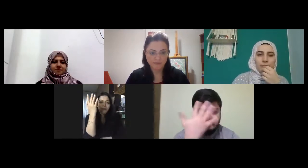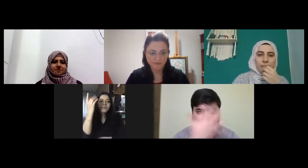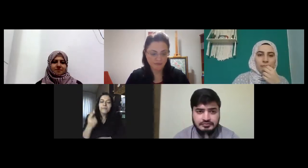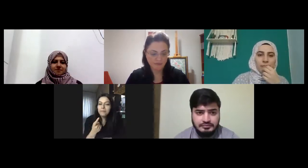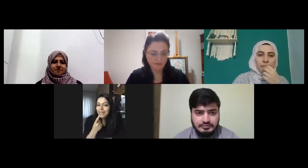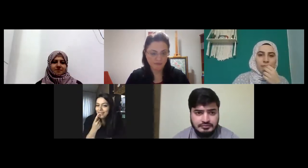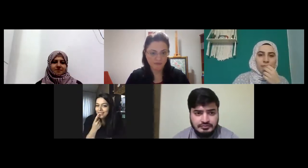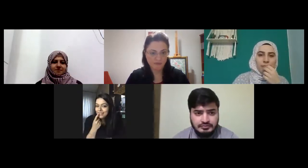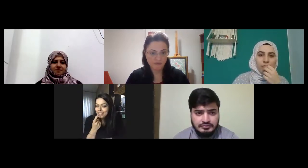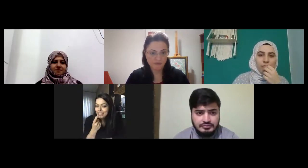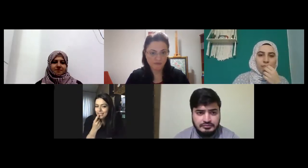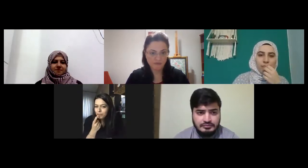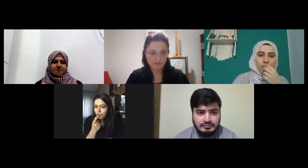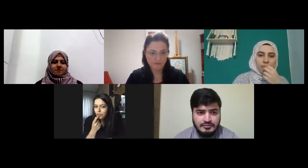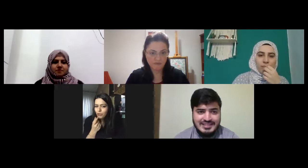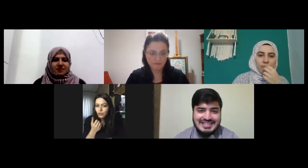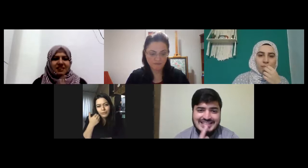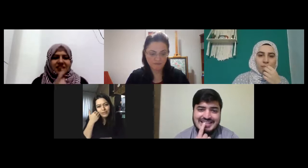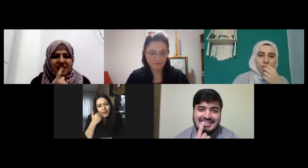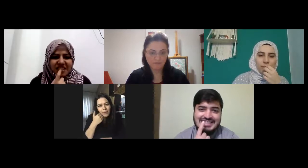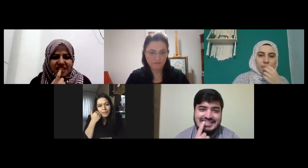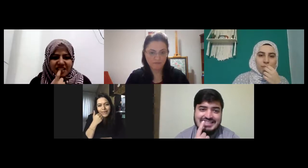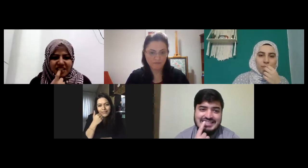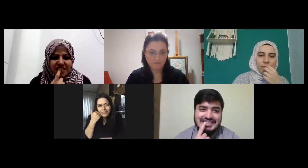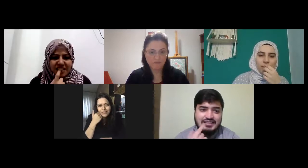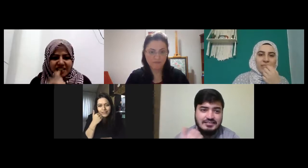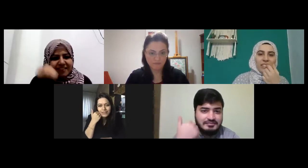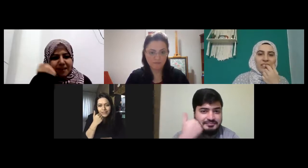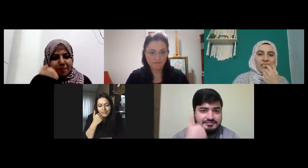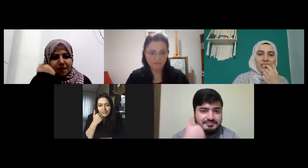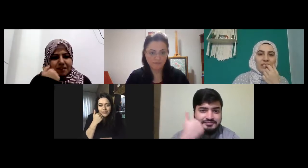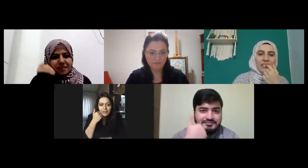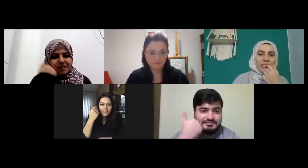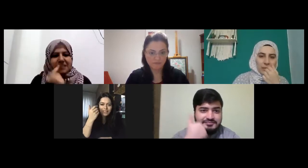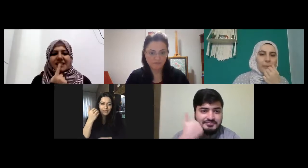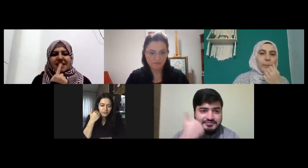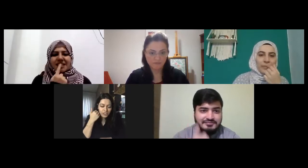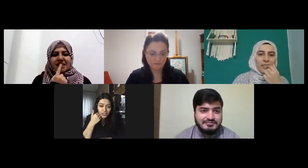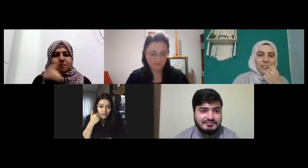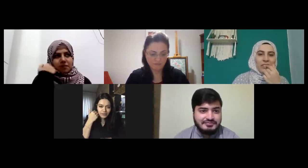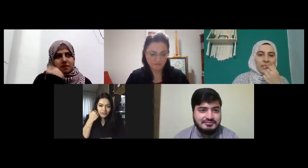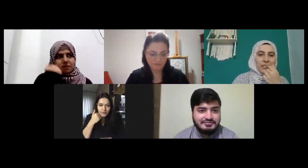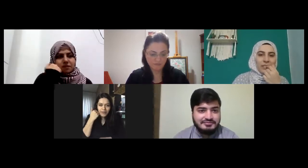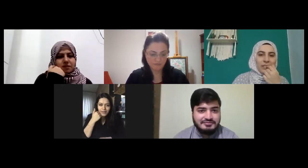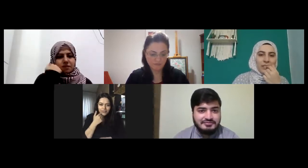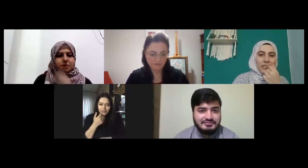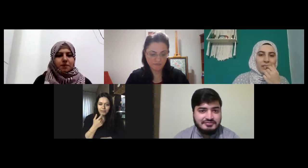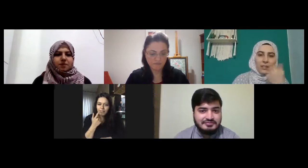beyaz ya dişimi gösteriyorum ya da beyaz iki anlamı iki işaret var beyaz ya da